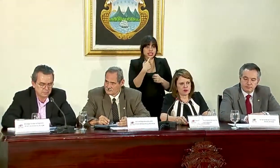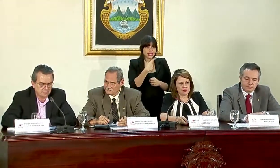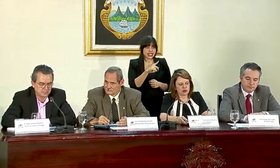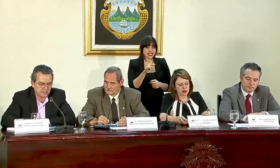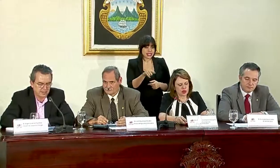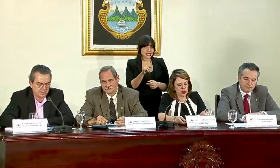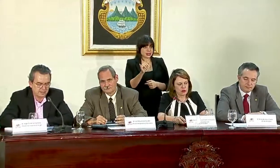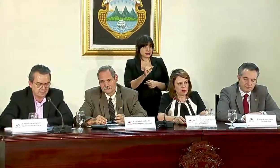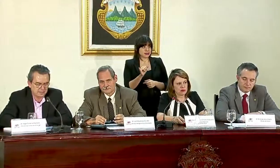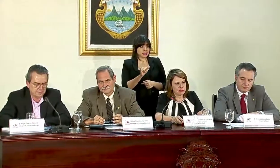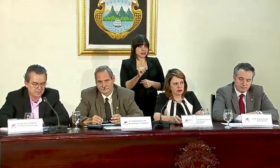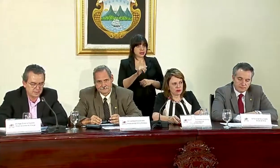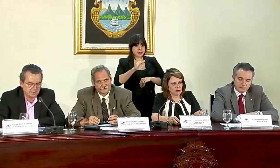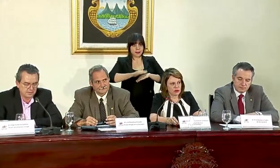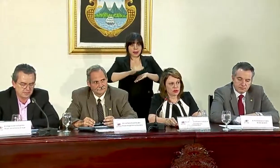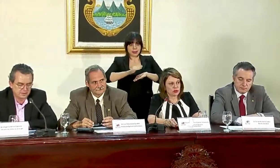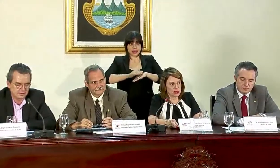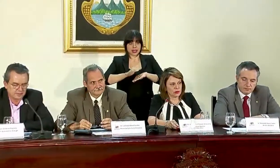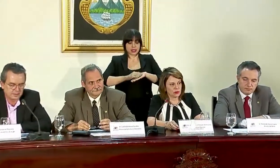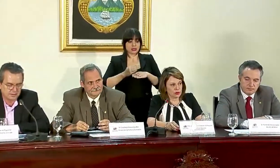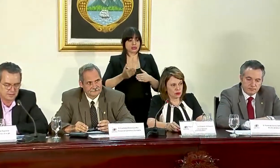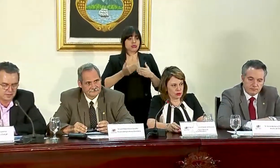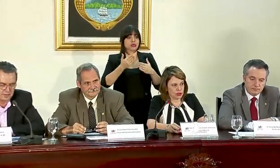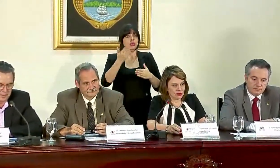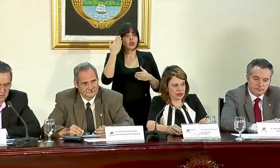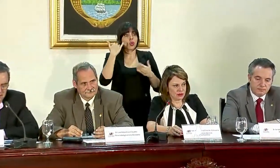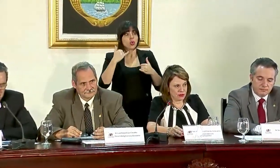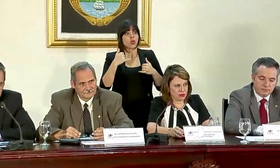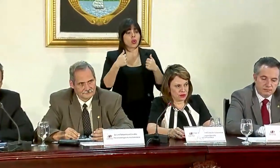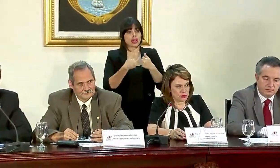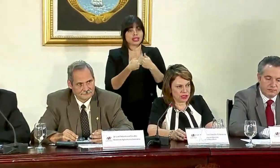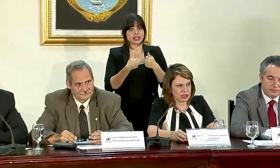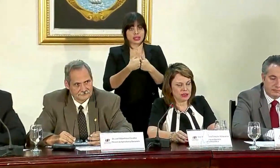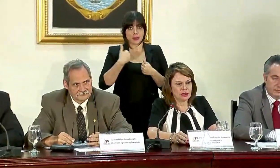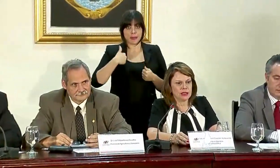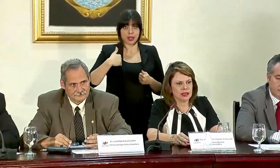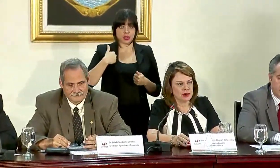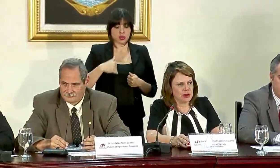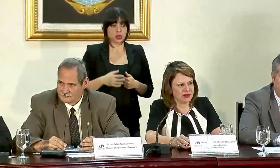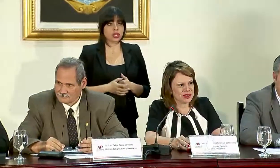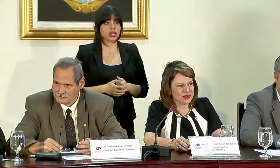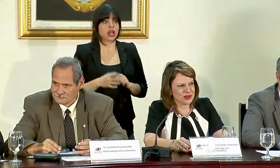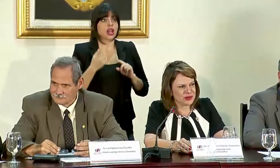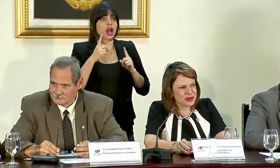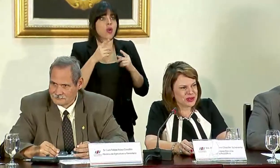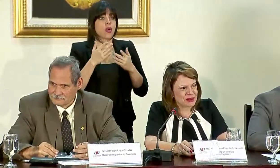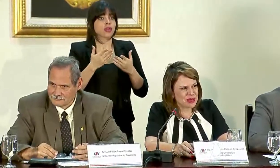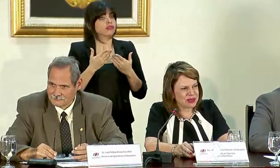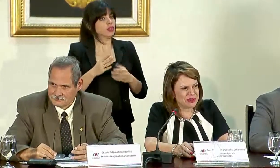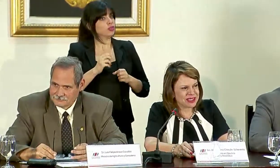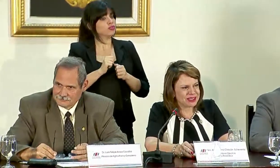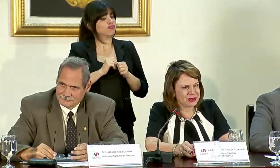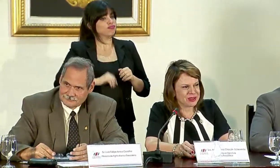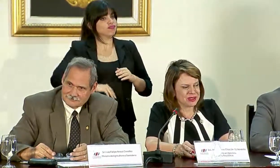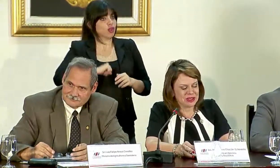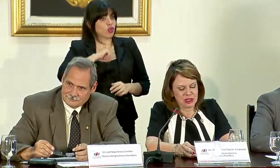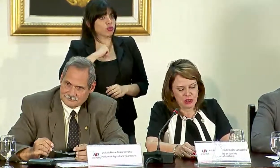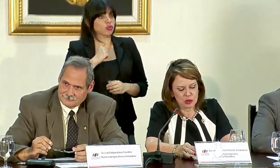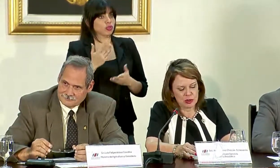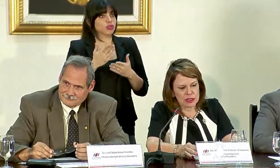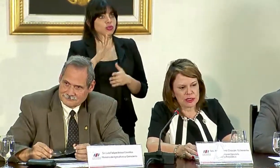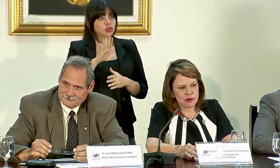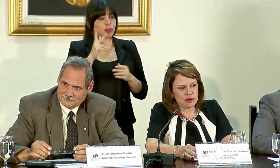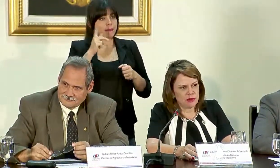que esos mismos permisos se otorgaron cuando jugó la Selección Masculina, la cual nos llenó de orgullo también durante su